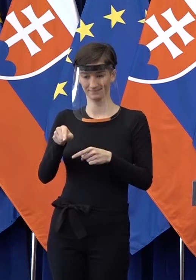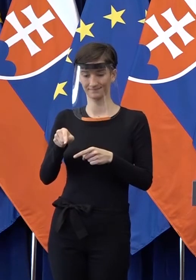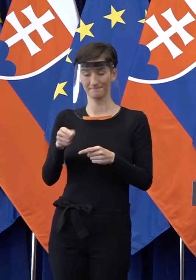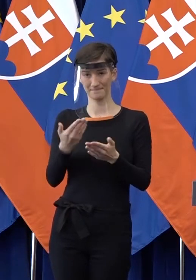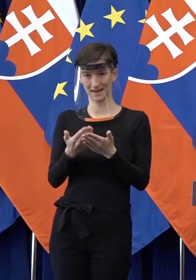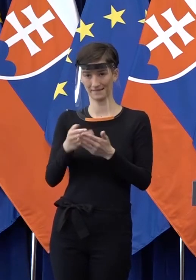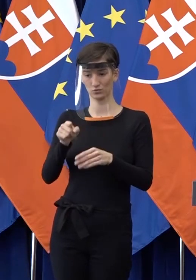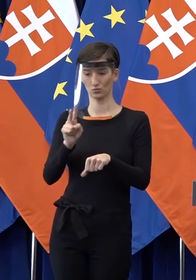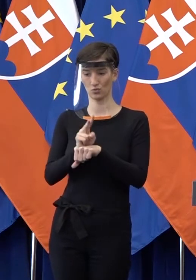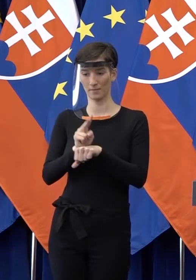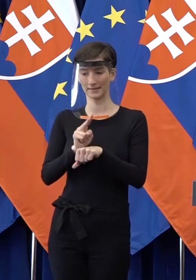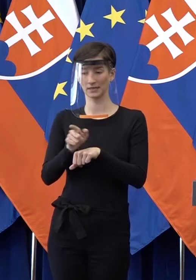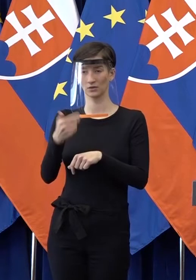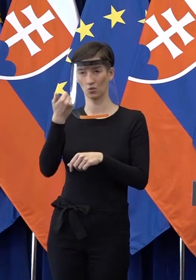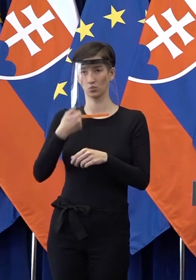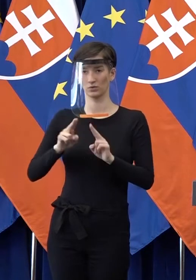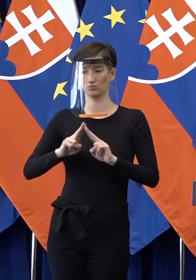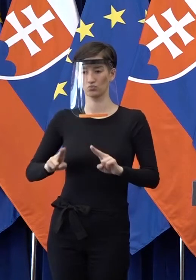na tri mesiace nadýchnúť